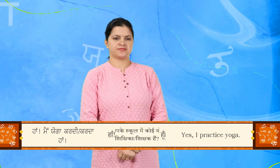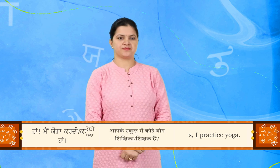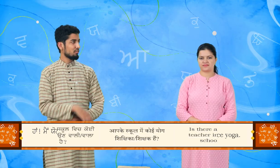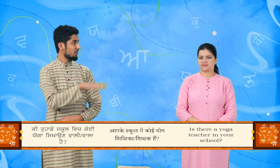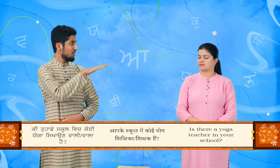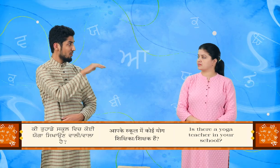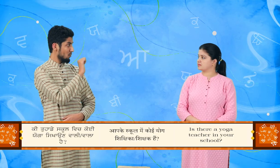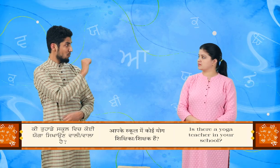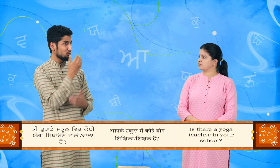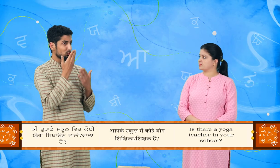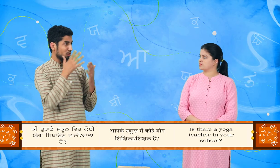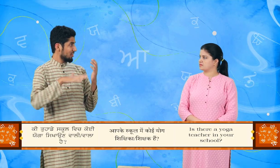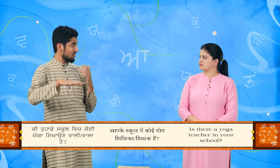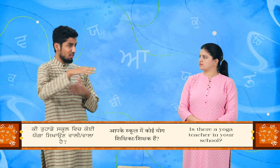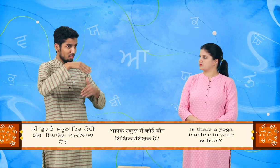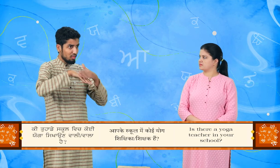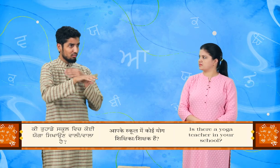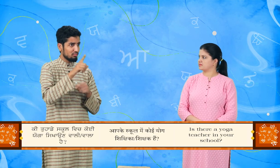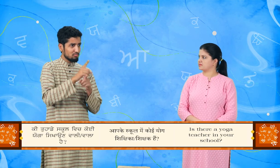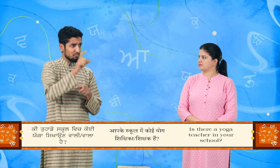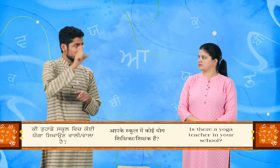की तुड़े स्कूल विच कुई योगा सिखाण वाला है?